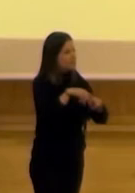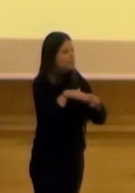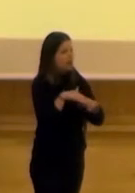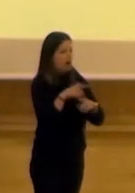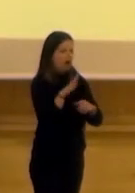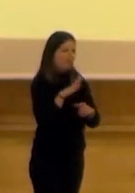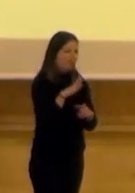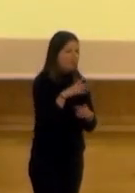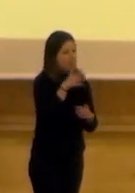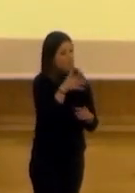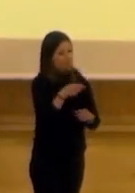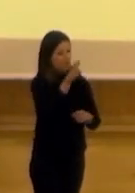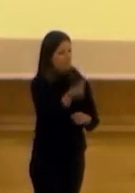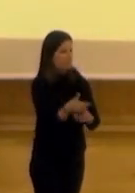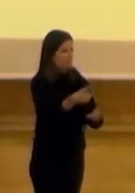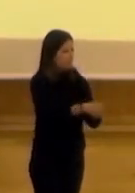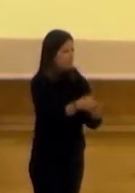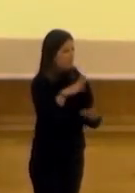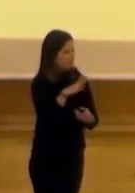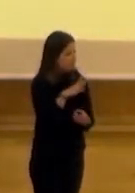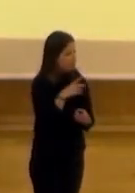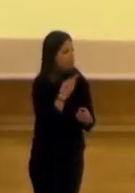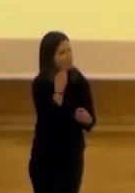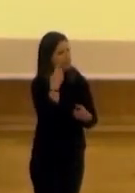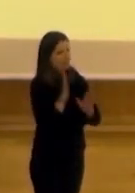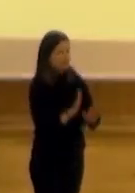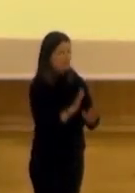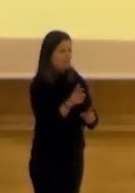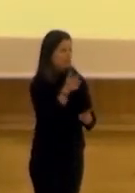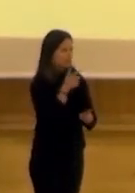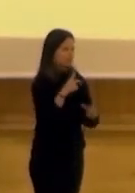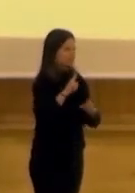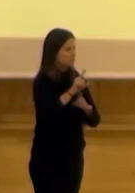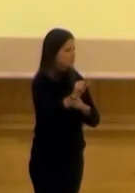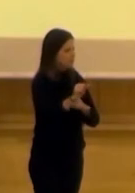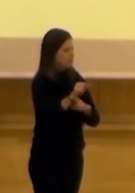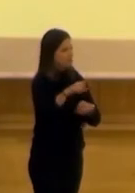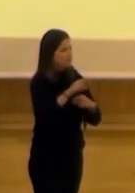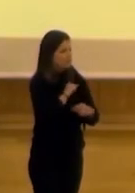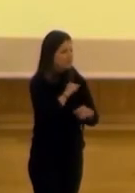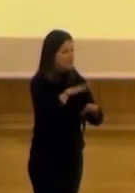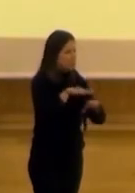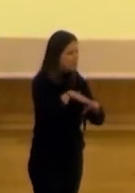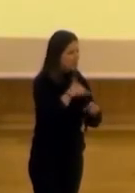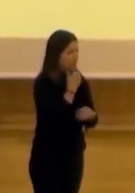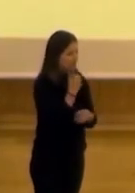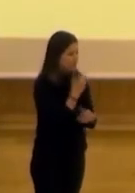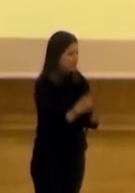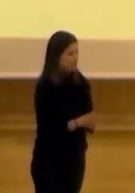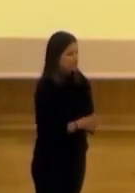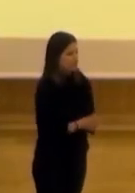a alguien que se lo había pedido. Entonces iba, aparecía, se quedaba un ratito y se iba con culpa y bueno, este era uno